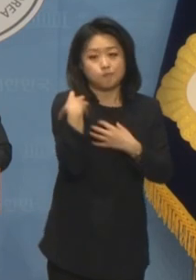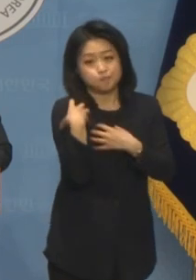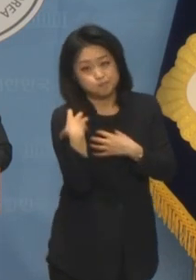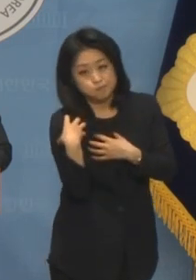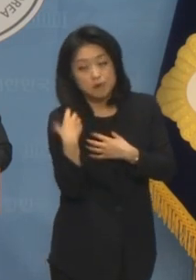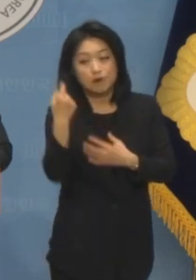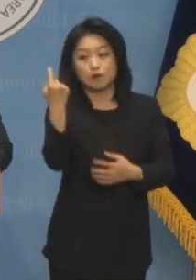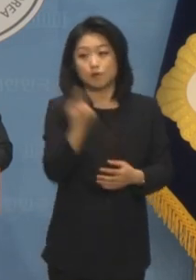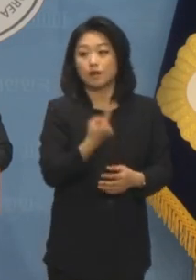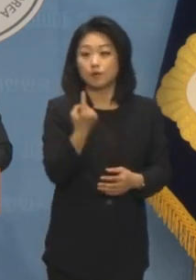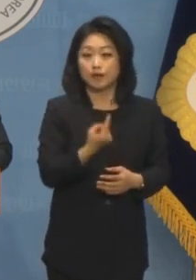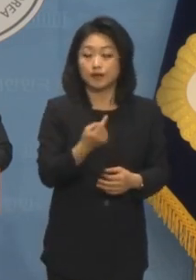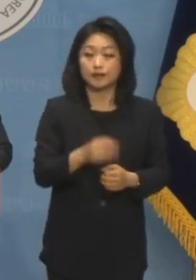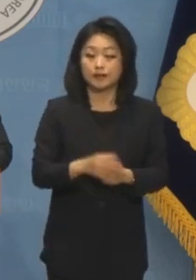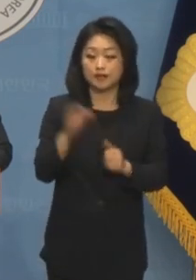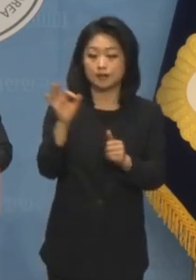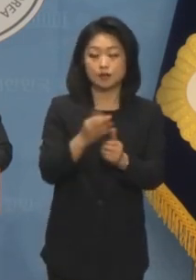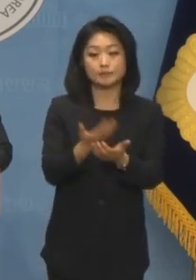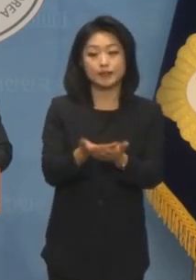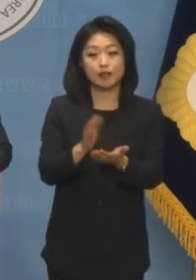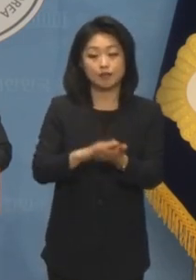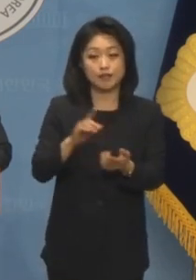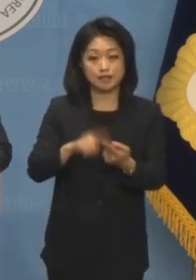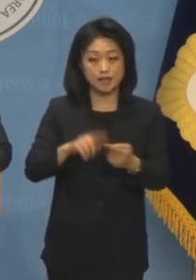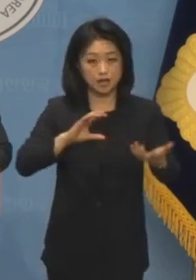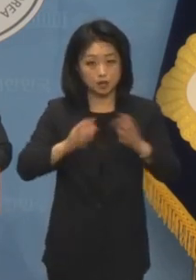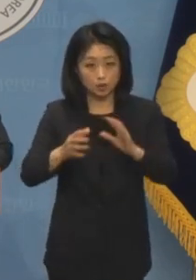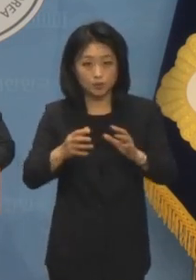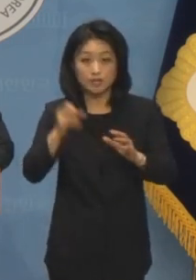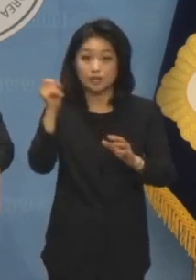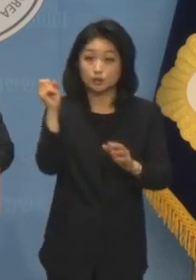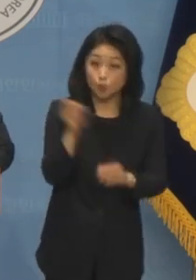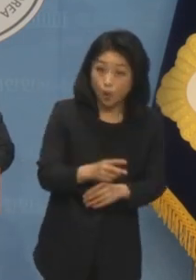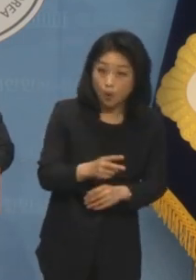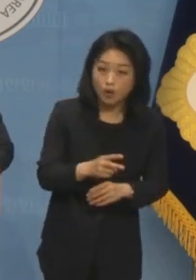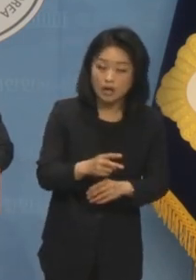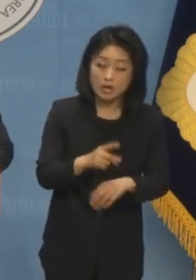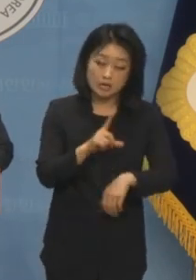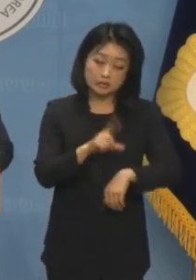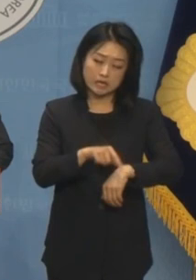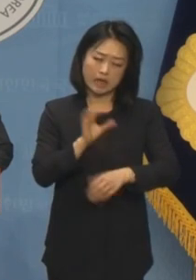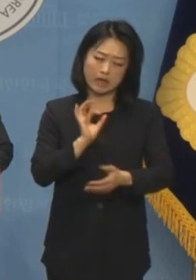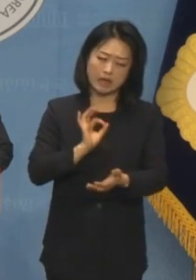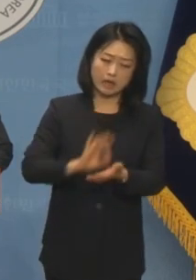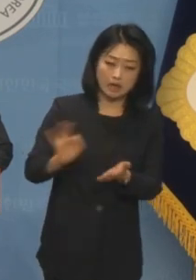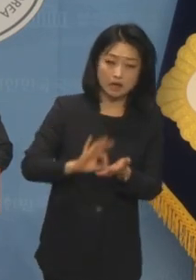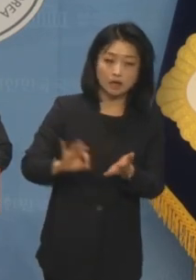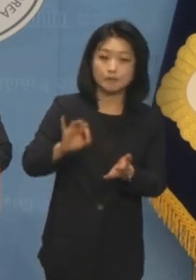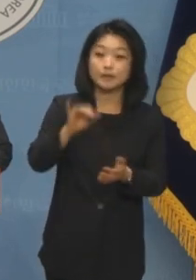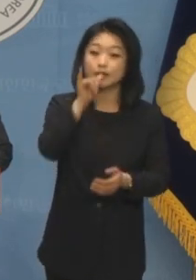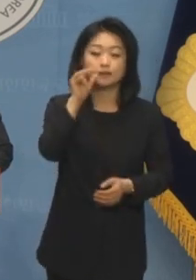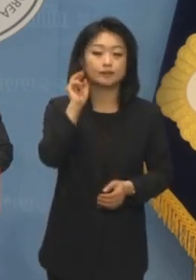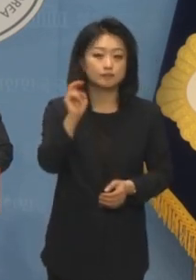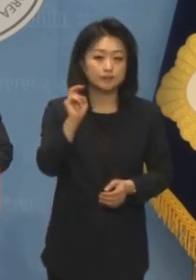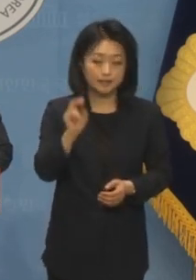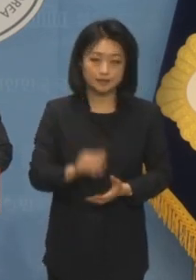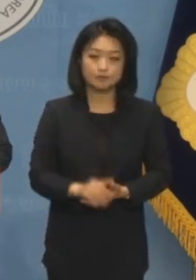또한 연금개혁에 대한 논의의 장이 다시 열리기까지 얼마의 시간이 더 필요할지 알 수 없습니다.